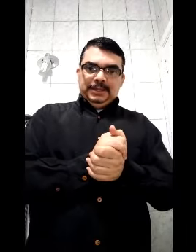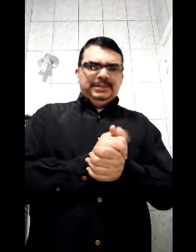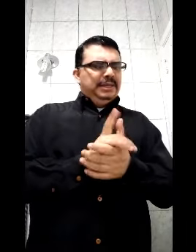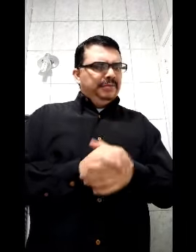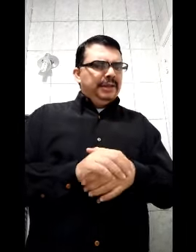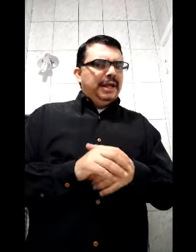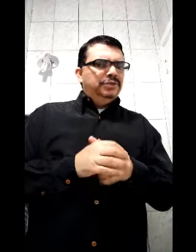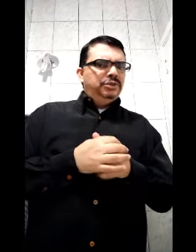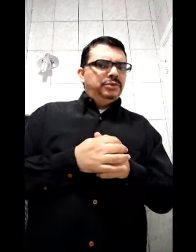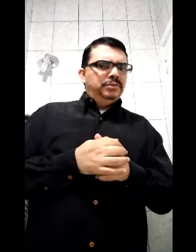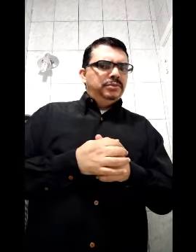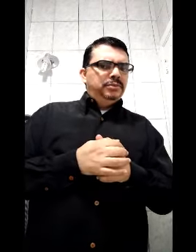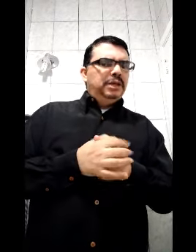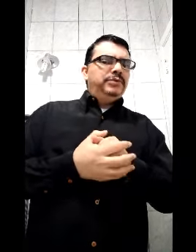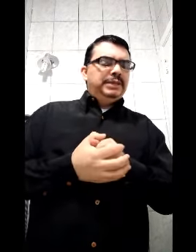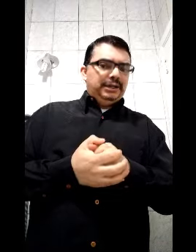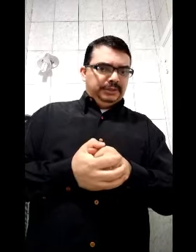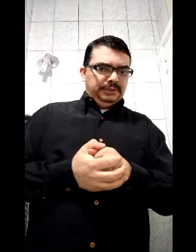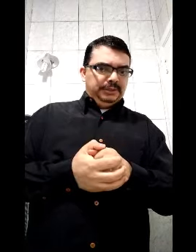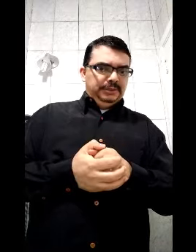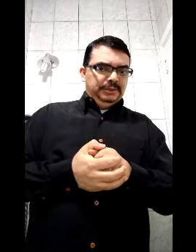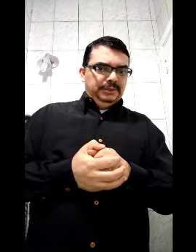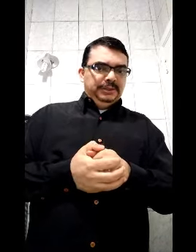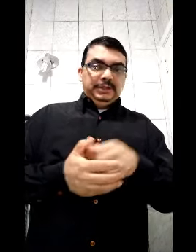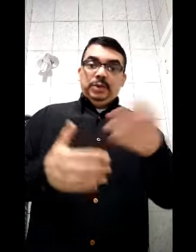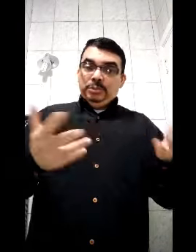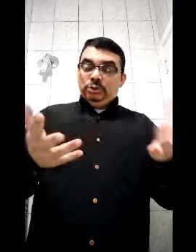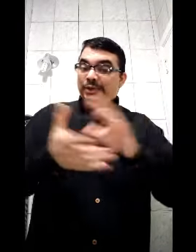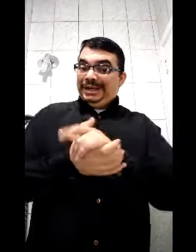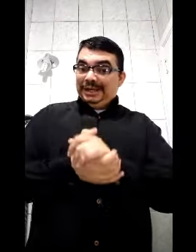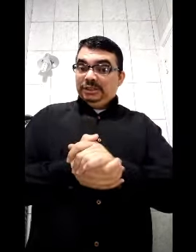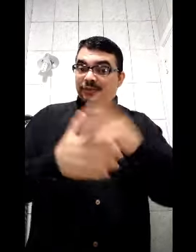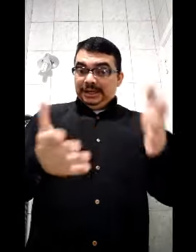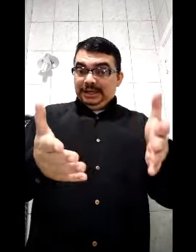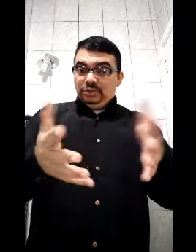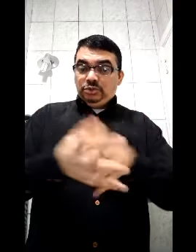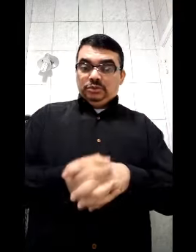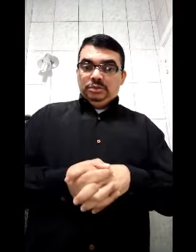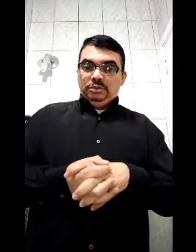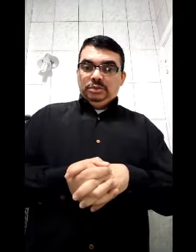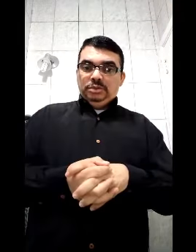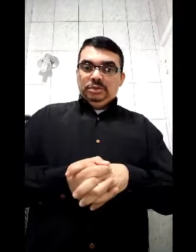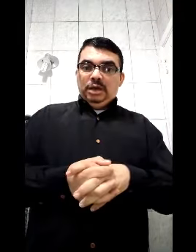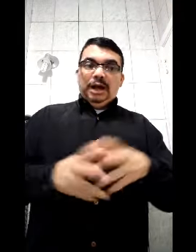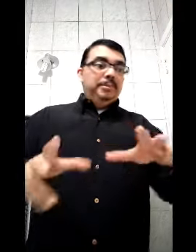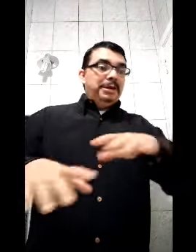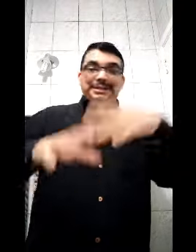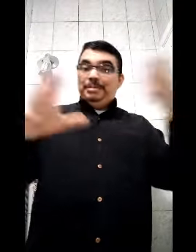Seria verdade isso? O que você acha? Será que uma emissora grande faria isso? Ah, mas é